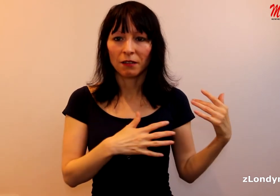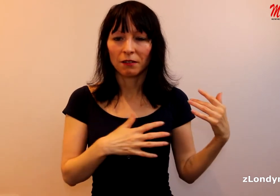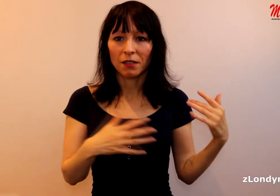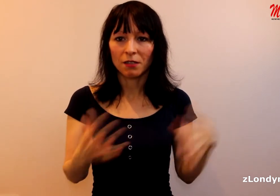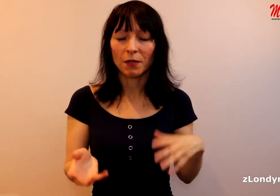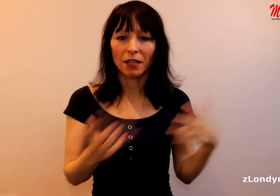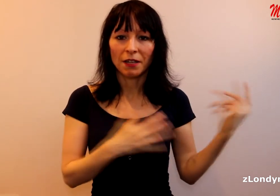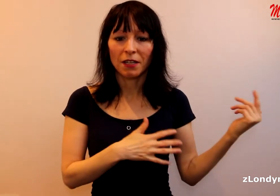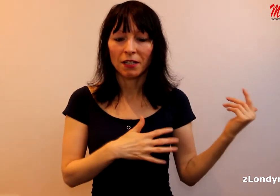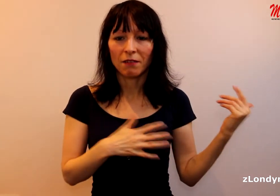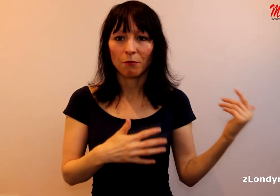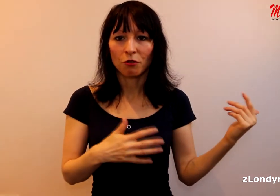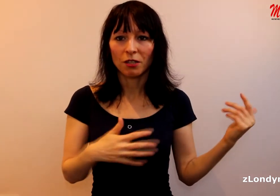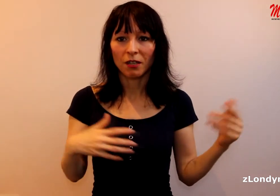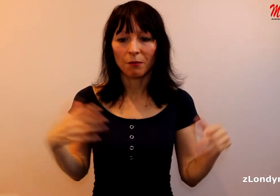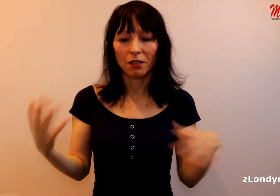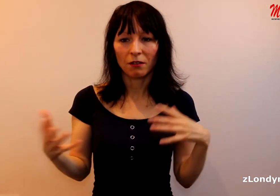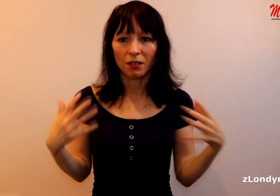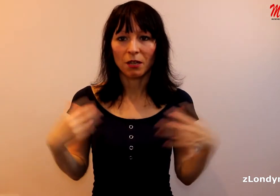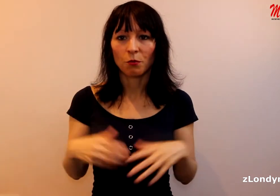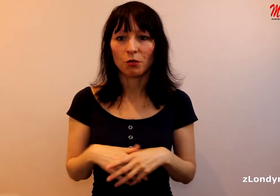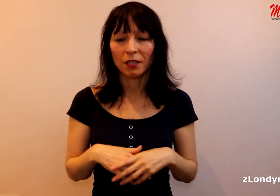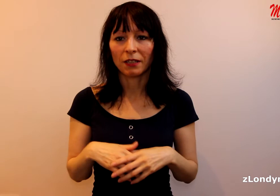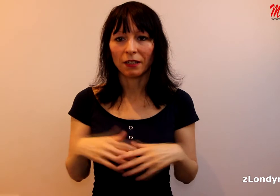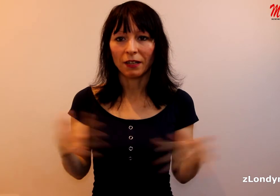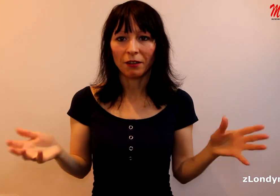zase z Británie někdy dívám do Česka, kam mě nechtějí pustit a takhle.